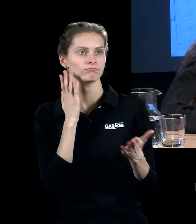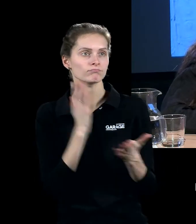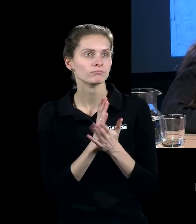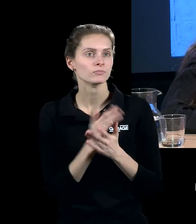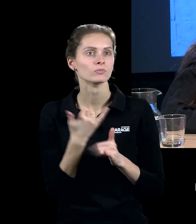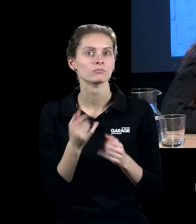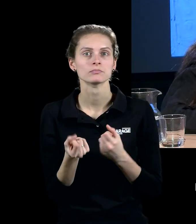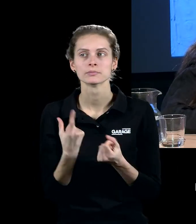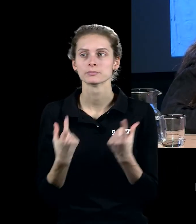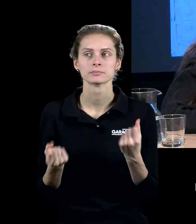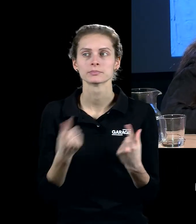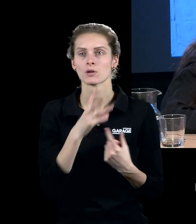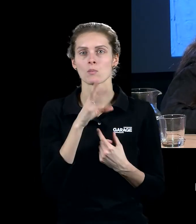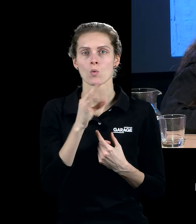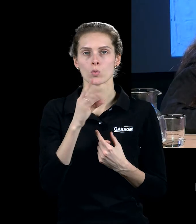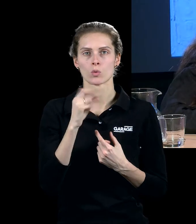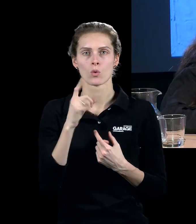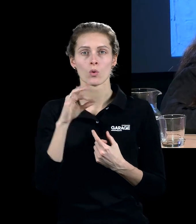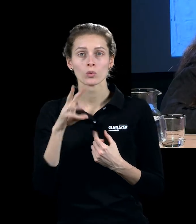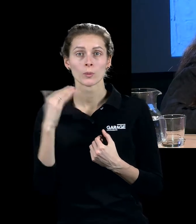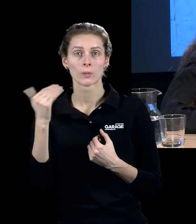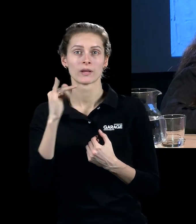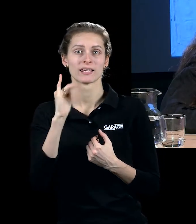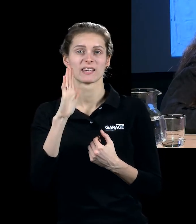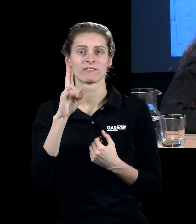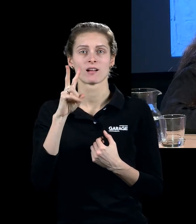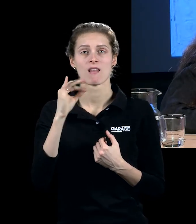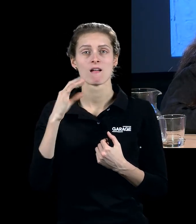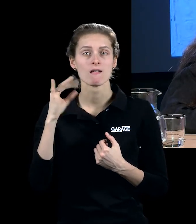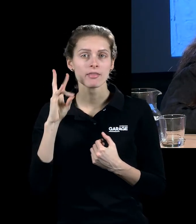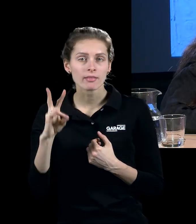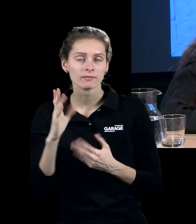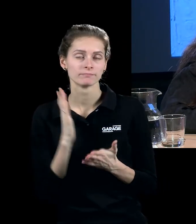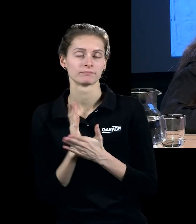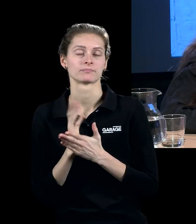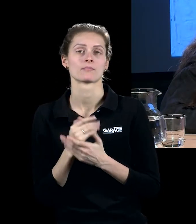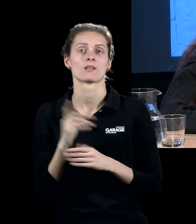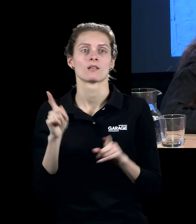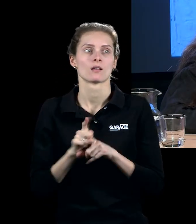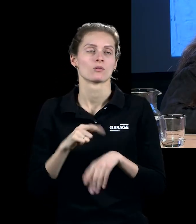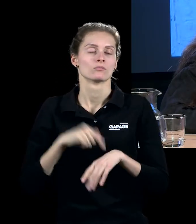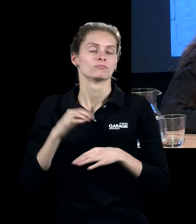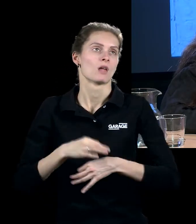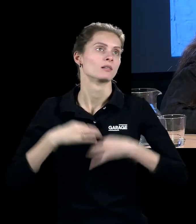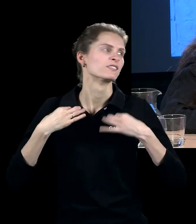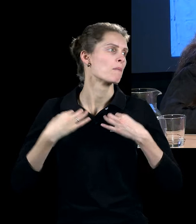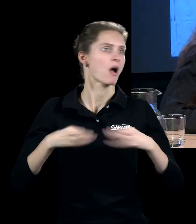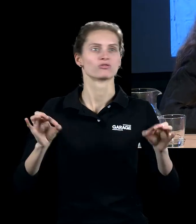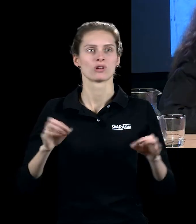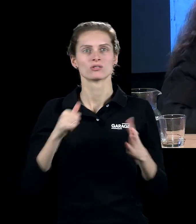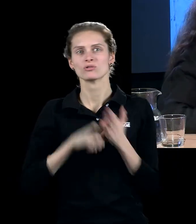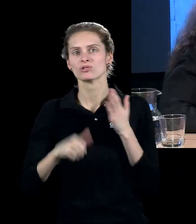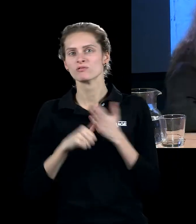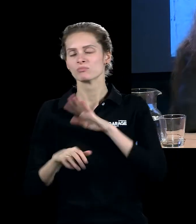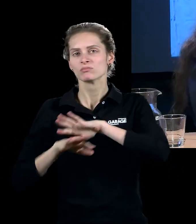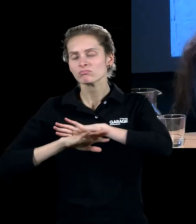монохромы делает и в Кляй, на котором мы говорили, и это тоже такое освобождение от живописи, освобождение